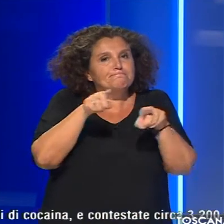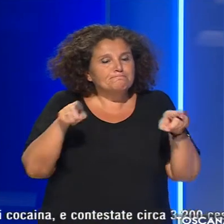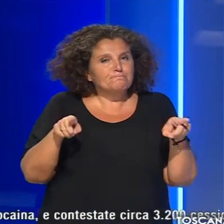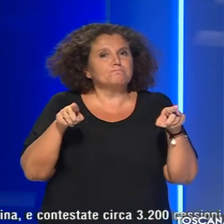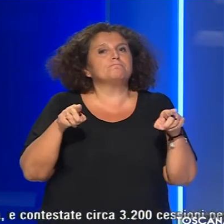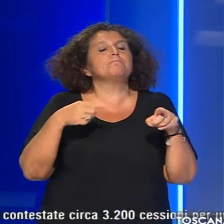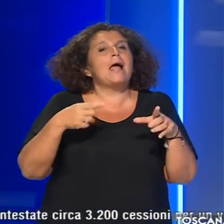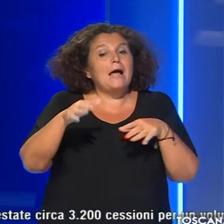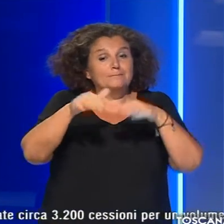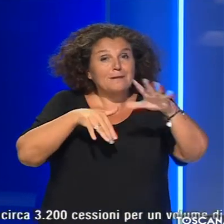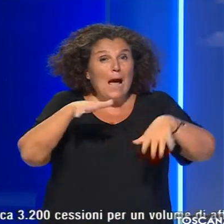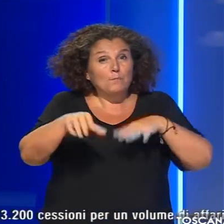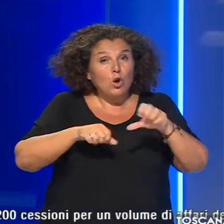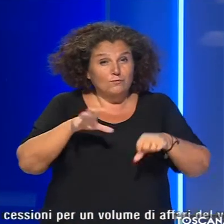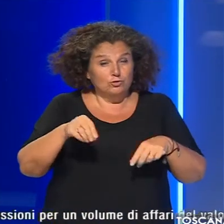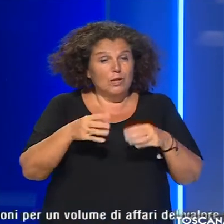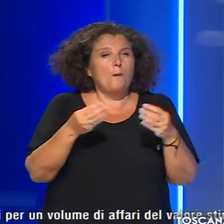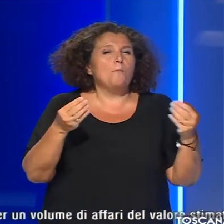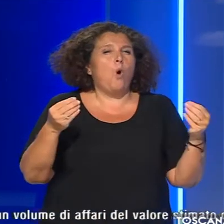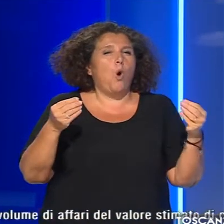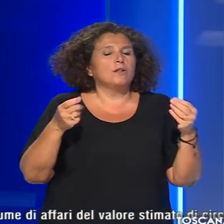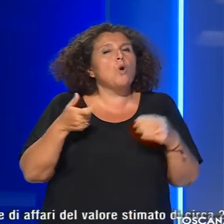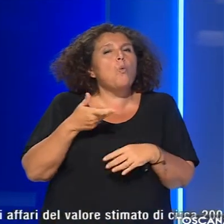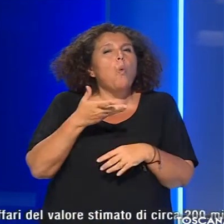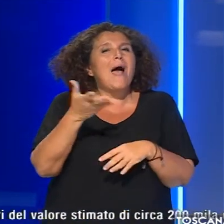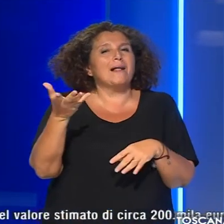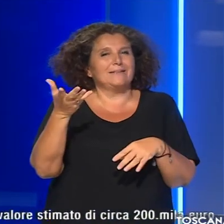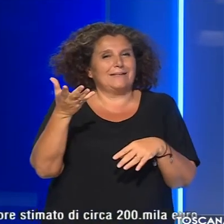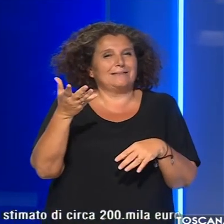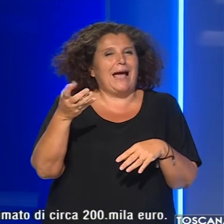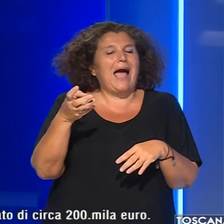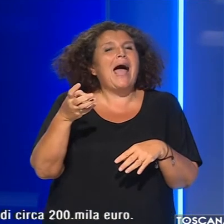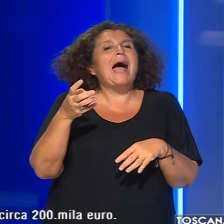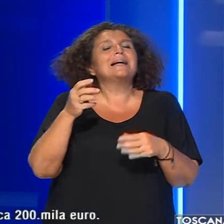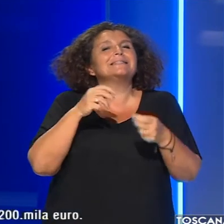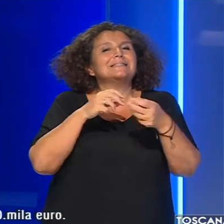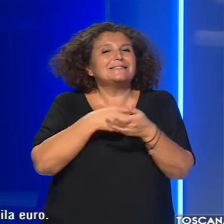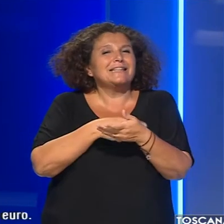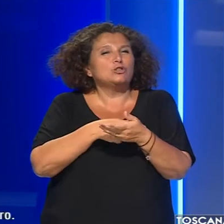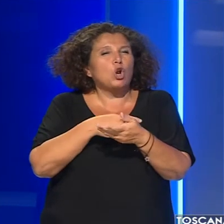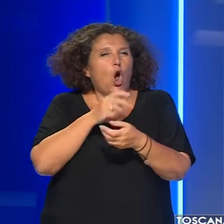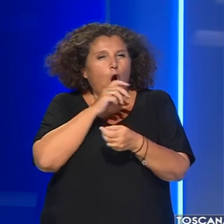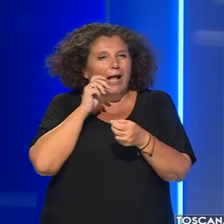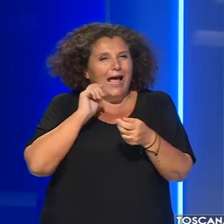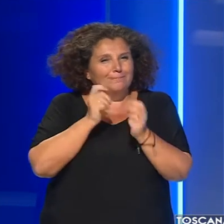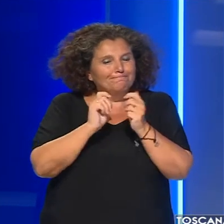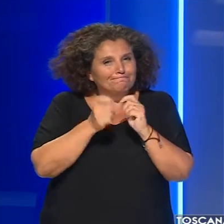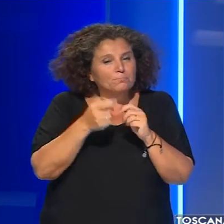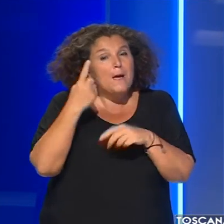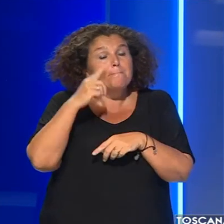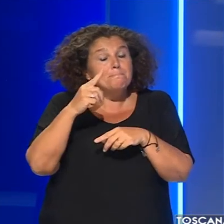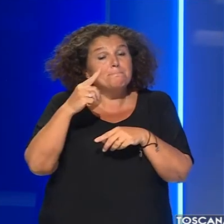approvvigionare ingenti quantitativi di sostanze stupefacenti per la